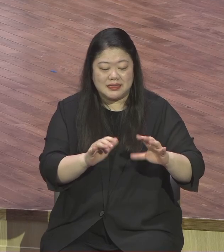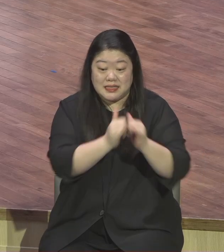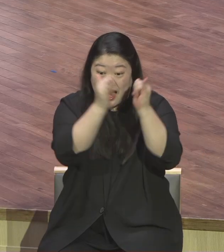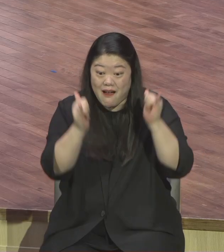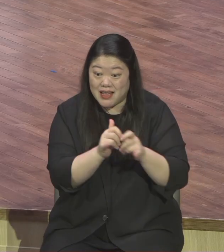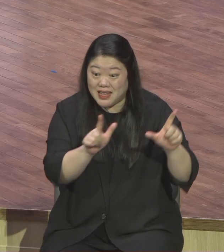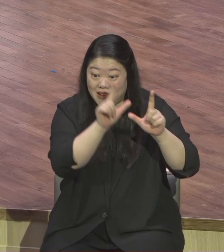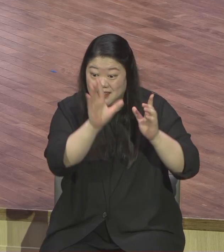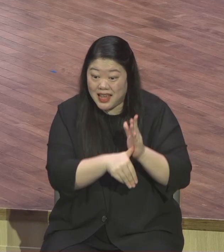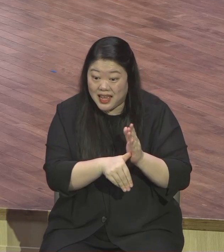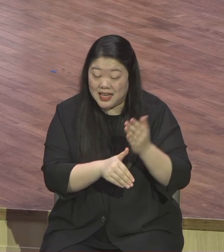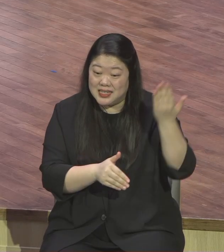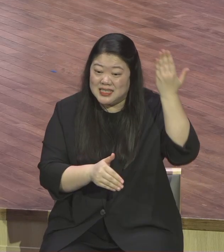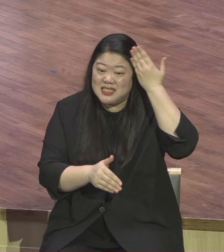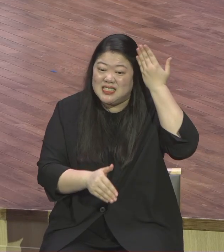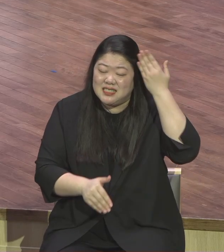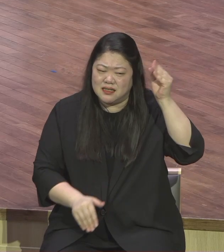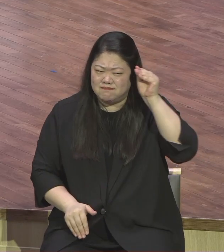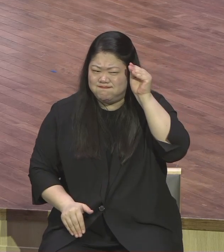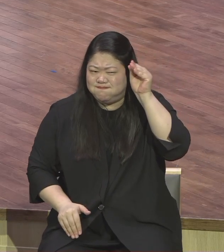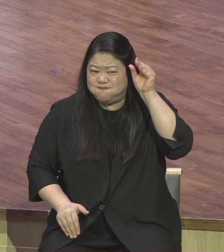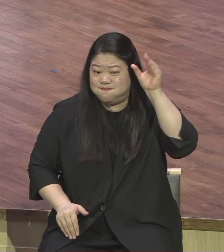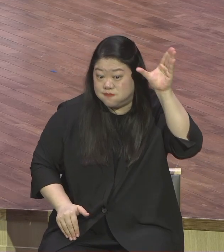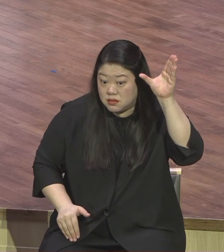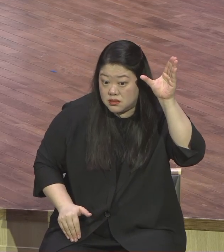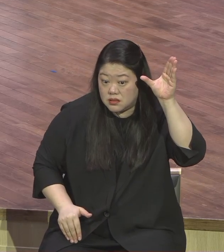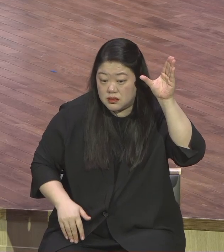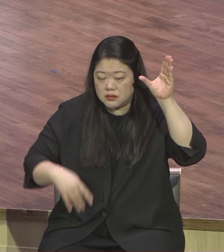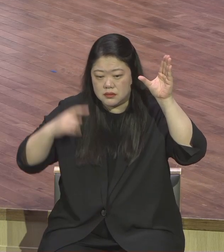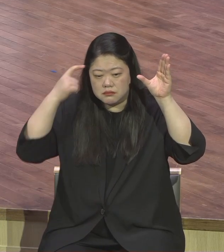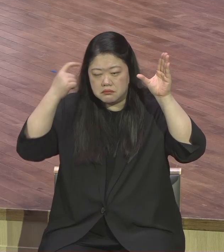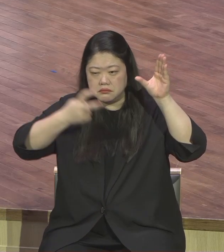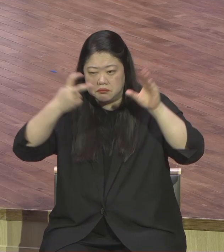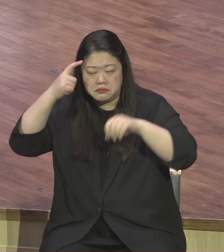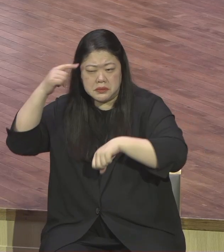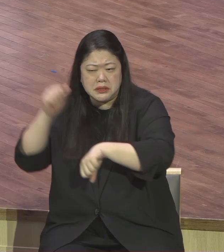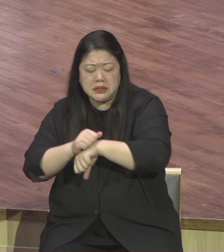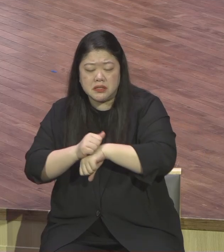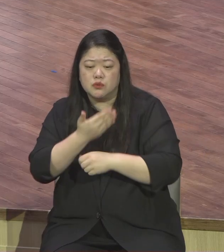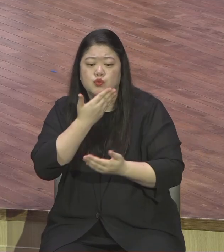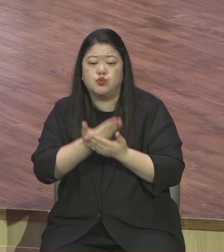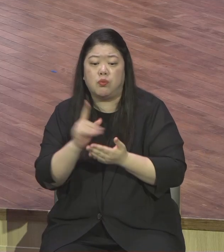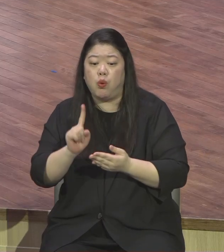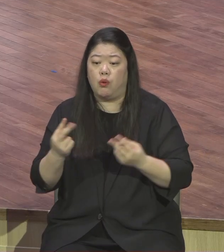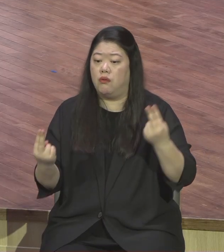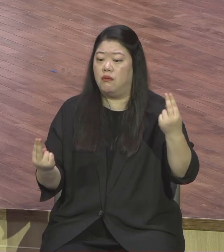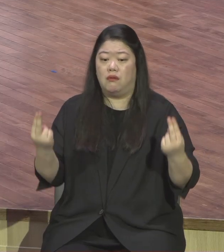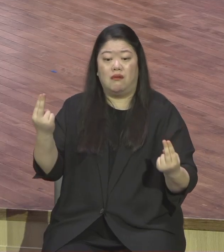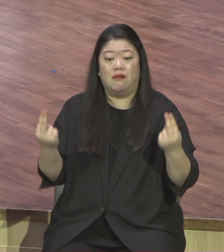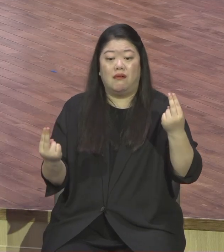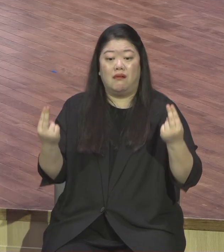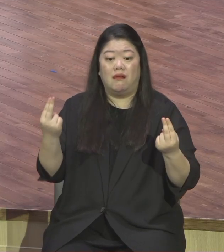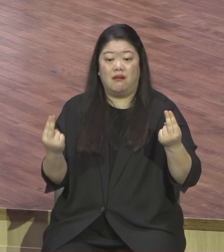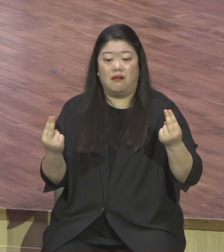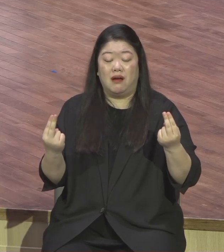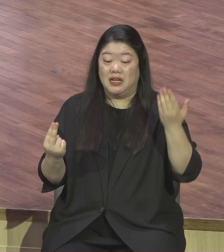나 개인의 결정 문제 다른 사람과의 관계 문제 모든 공동체 모든 것이 뭐예요 지혜입니다